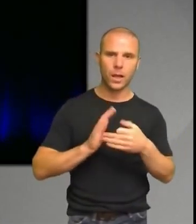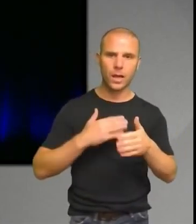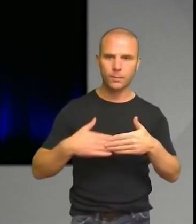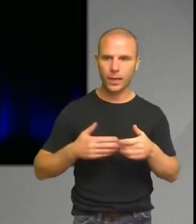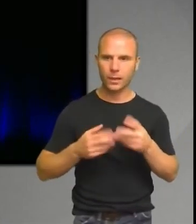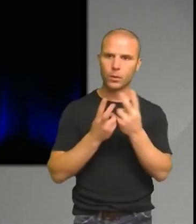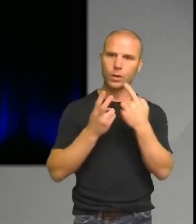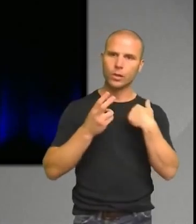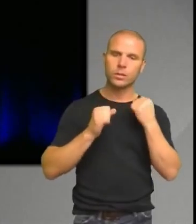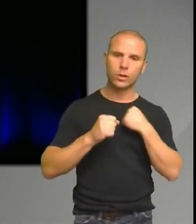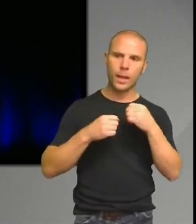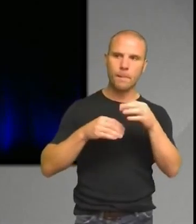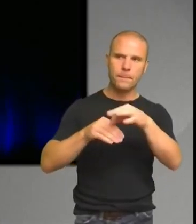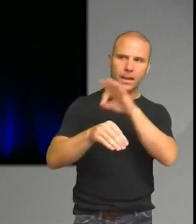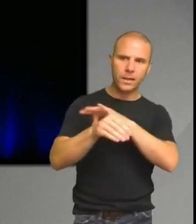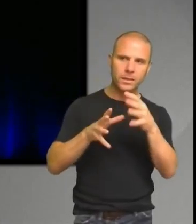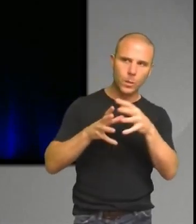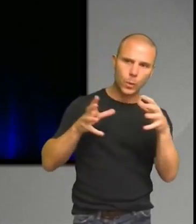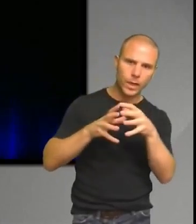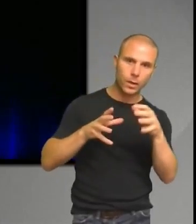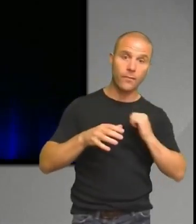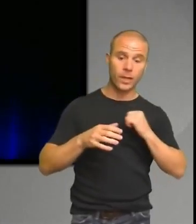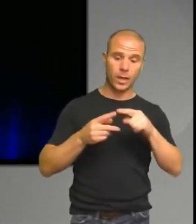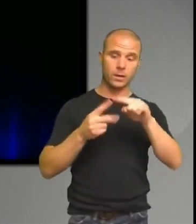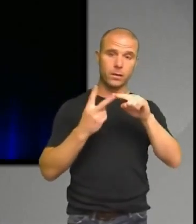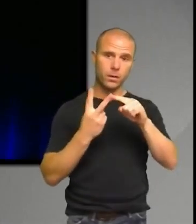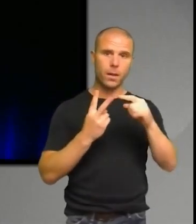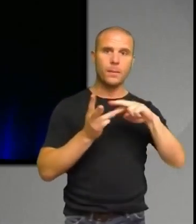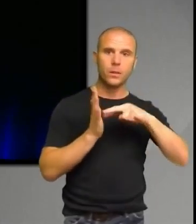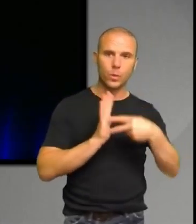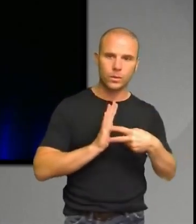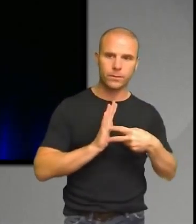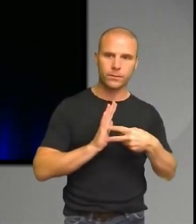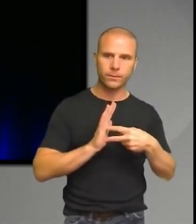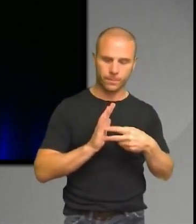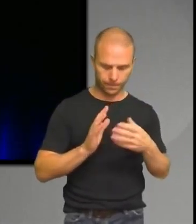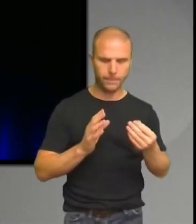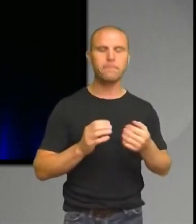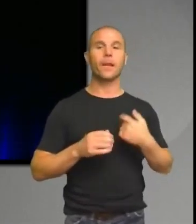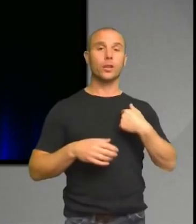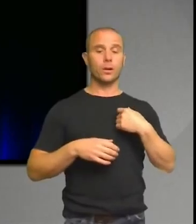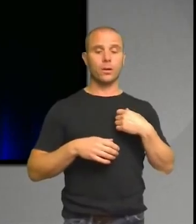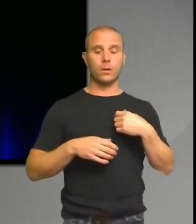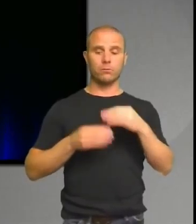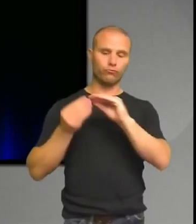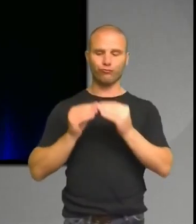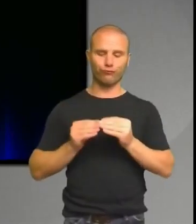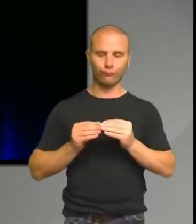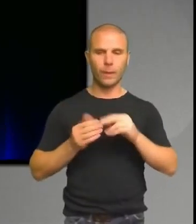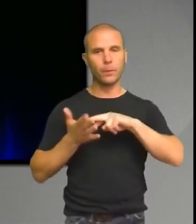storlek. I den här passagemetoden. Så jag skrev en projektrapport på hur jag skulle göra och